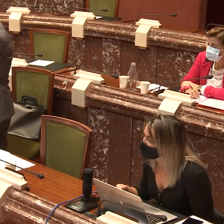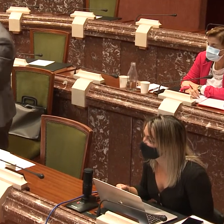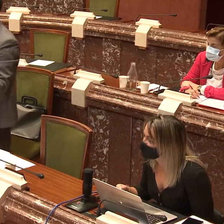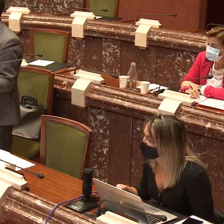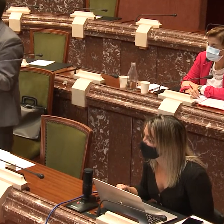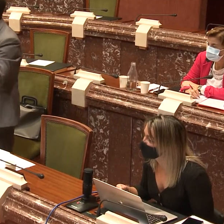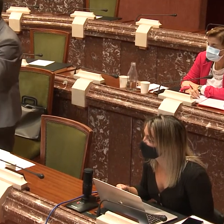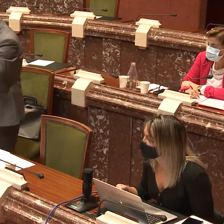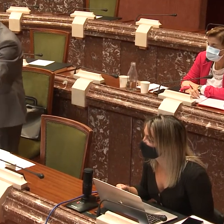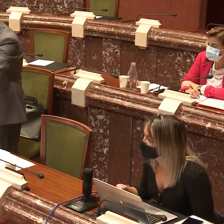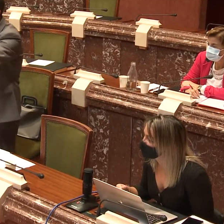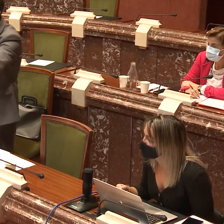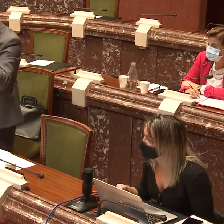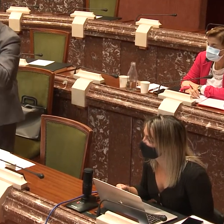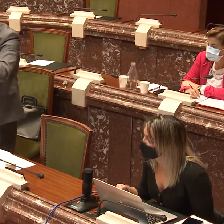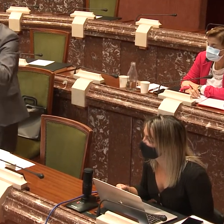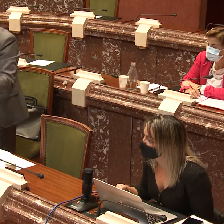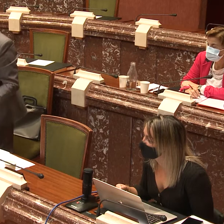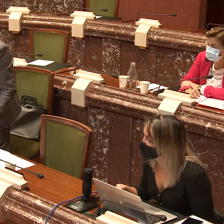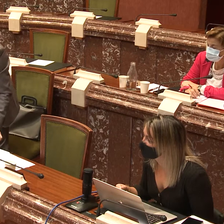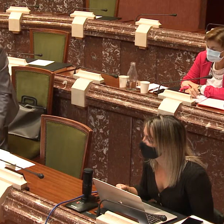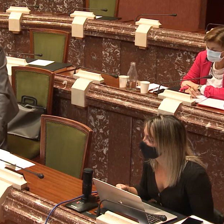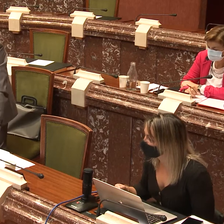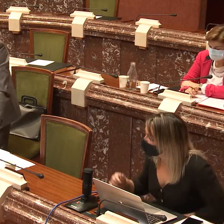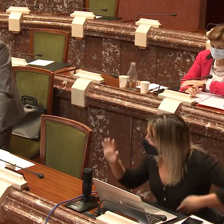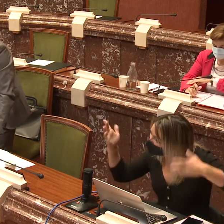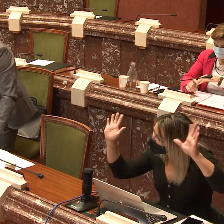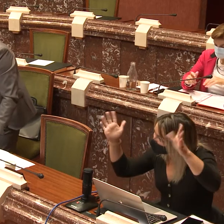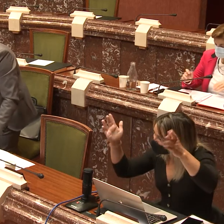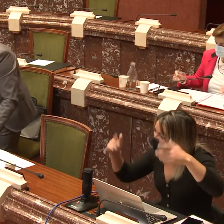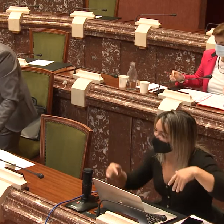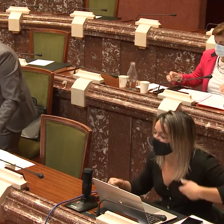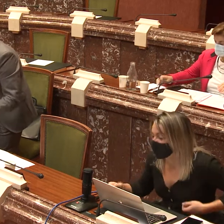por invitarme a mí, junto con mi intérprete, para que me pueda dar voz.